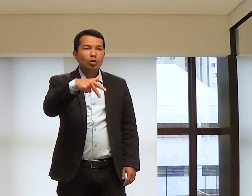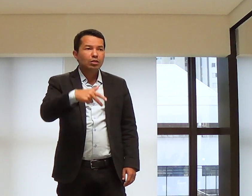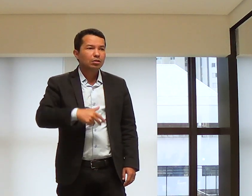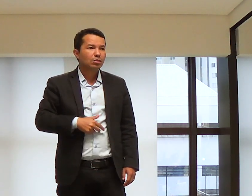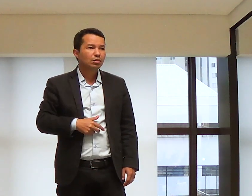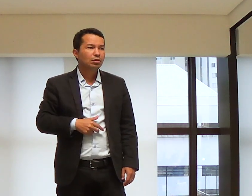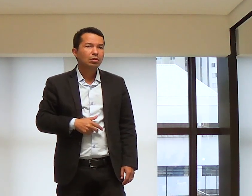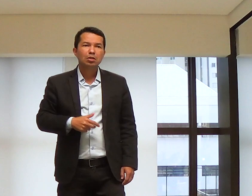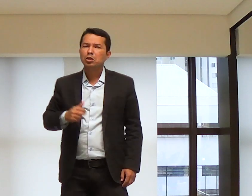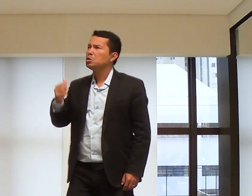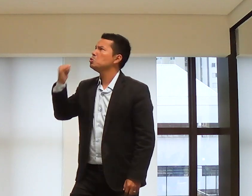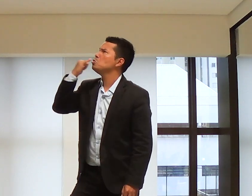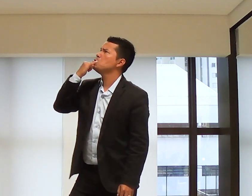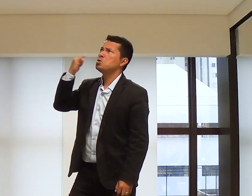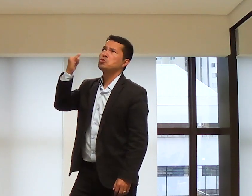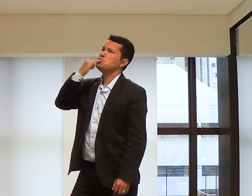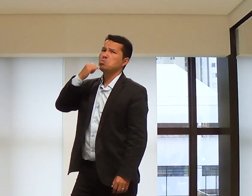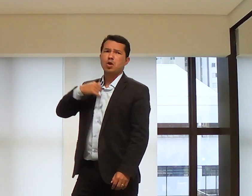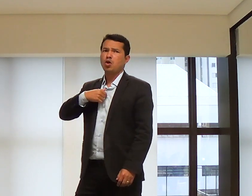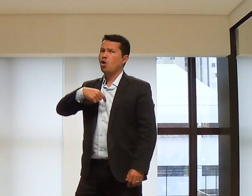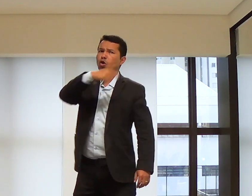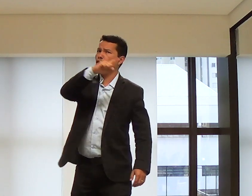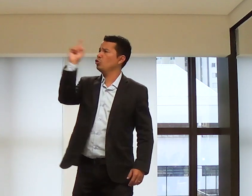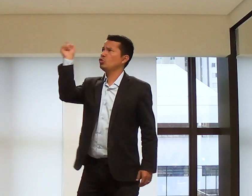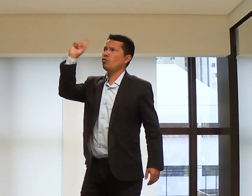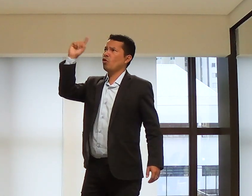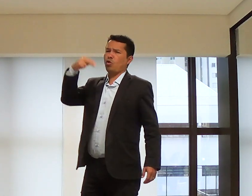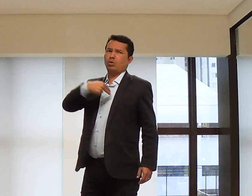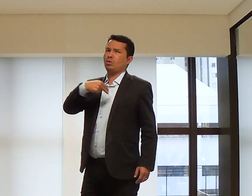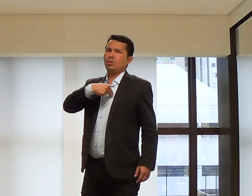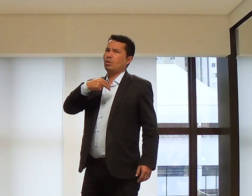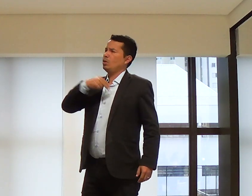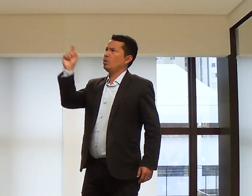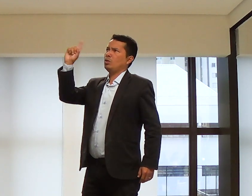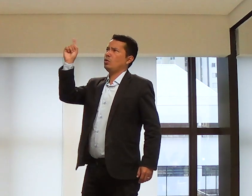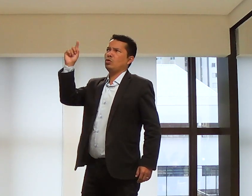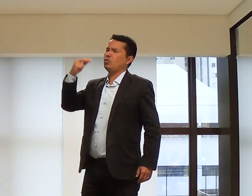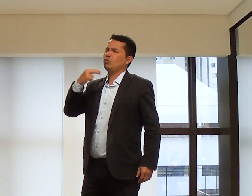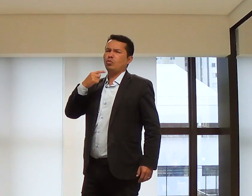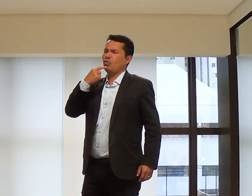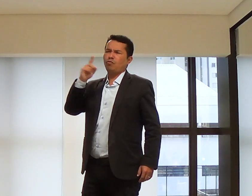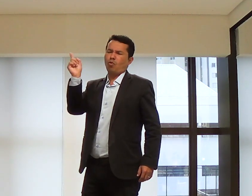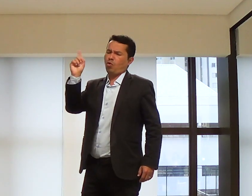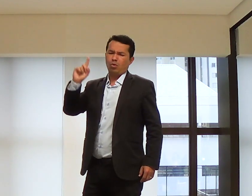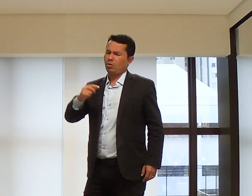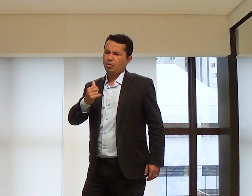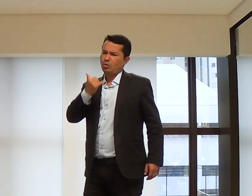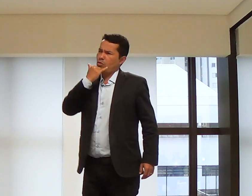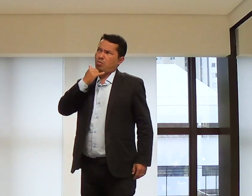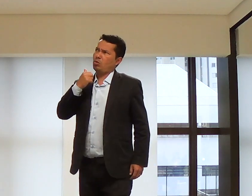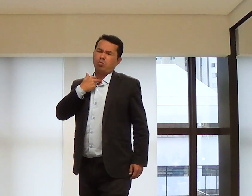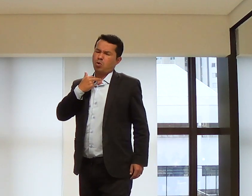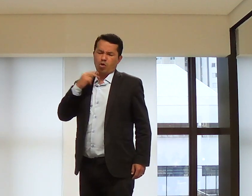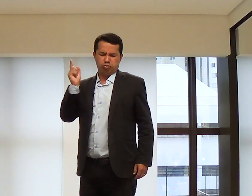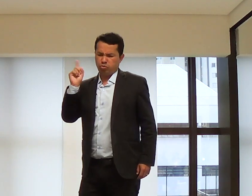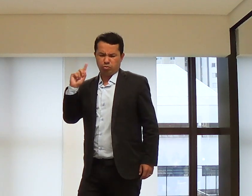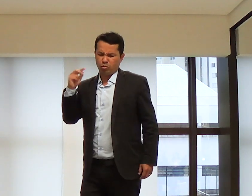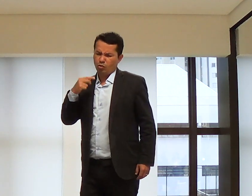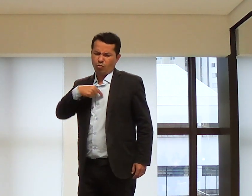Mas Jonas, o que aconteceu? Ele fala, vou, não vou, não vou não. Não vou,